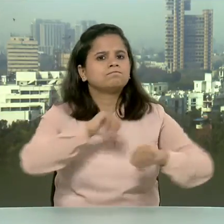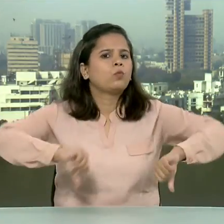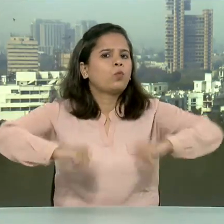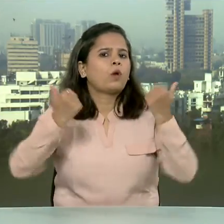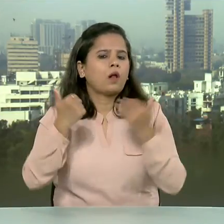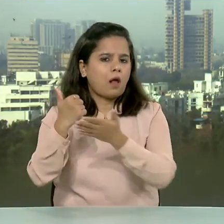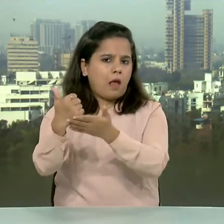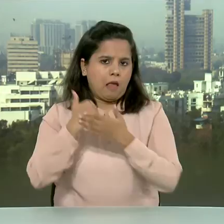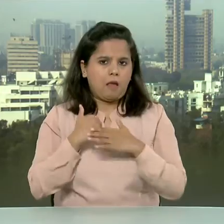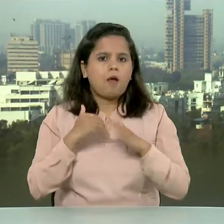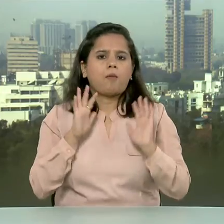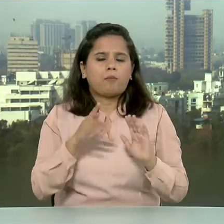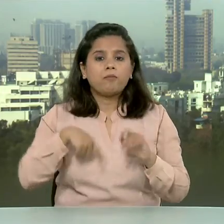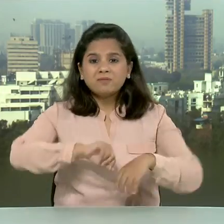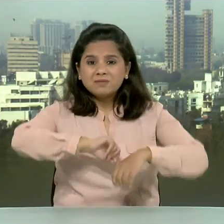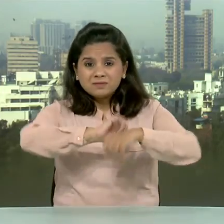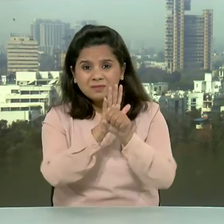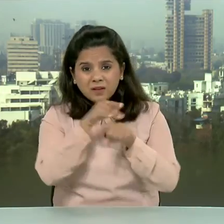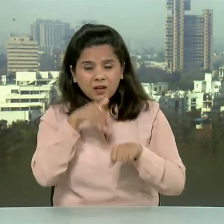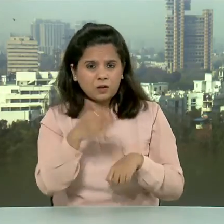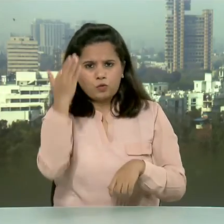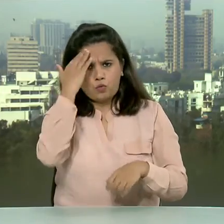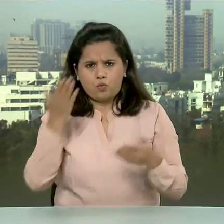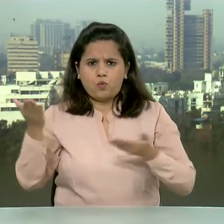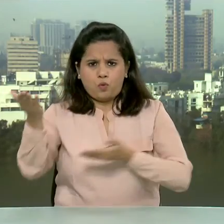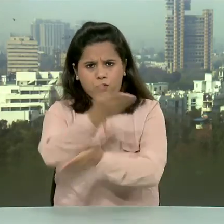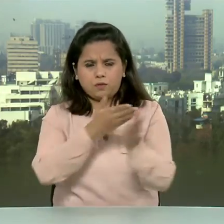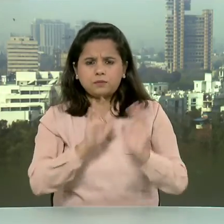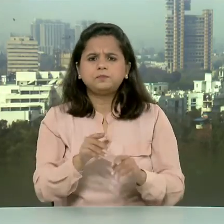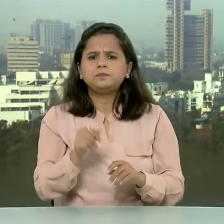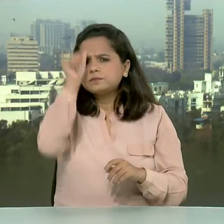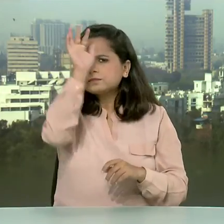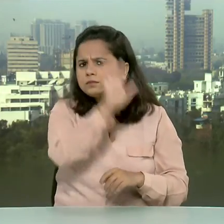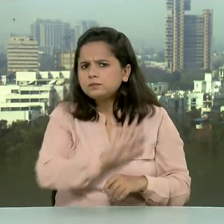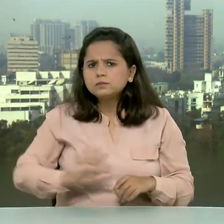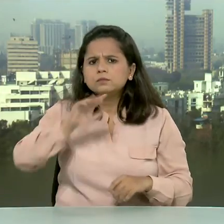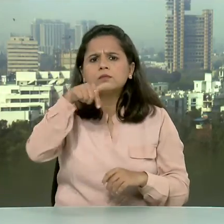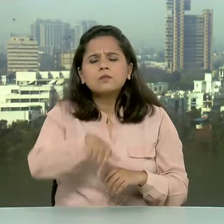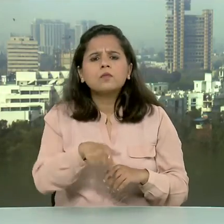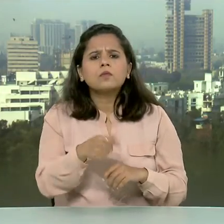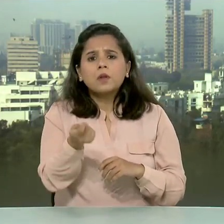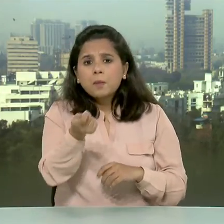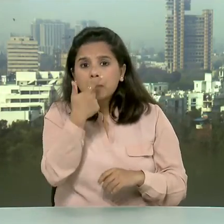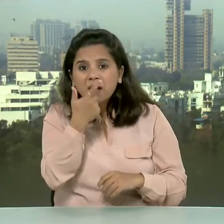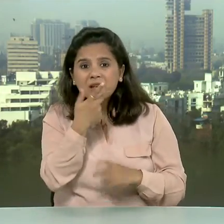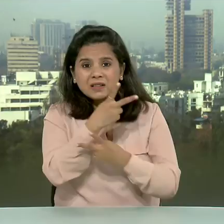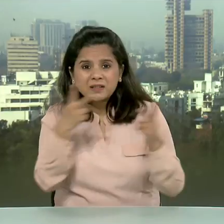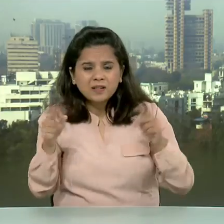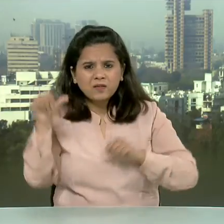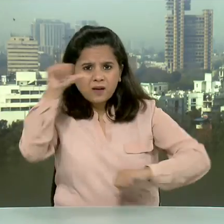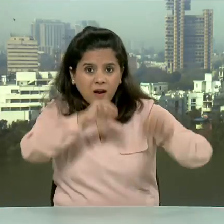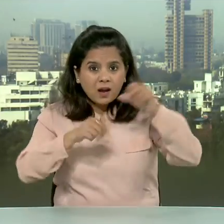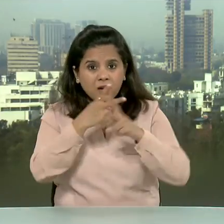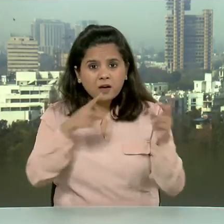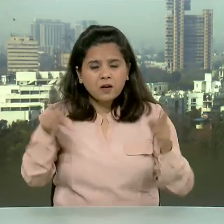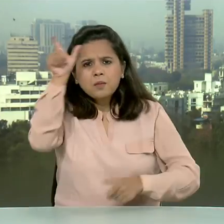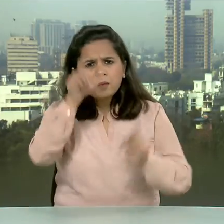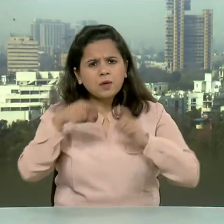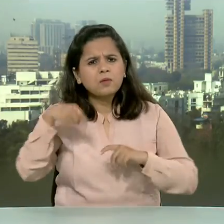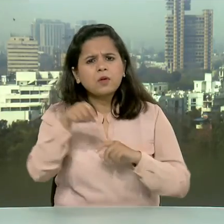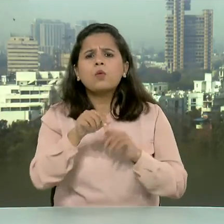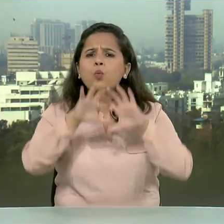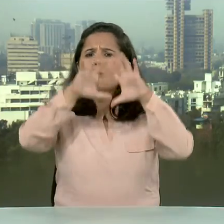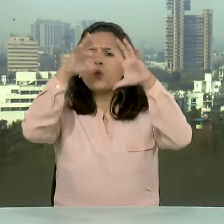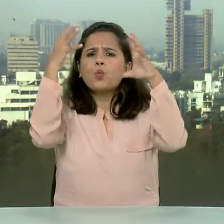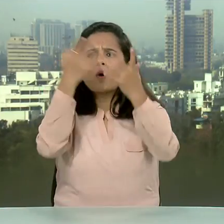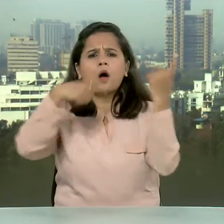इस महमारी के दोरान भारत की फार्मा उत्पादम छमताएं पूरे विश्व